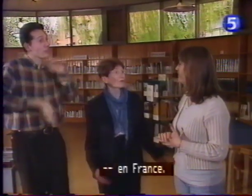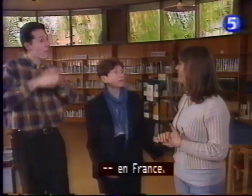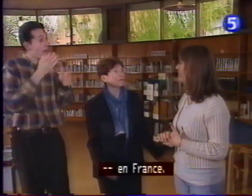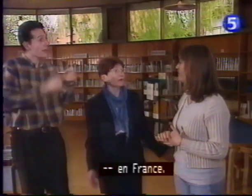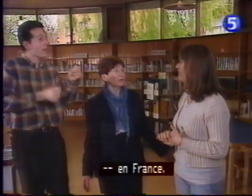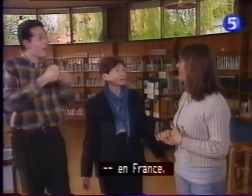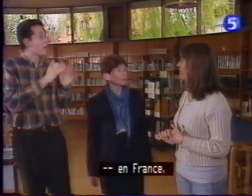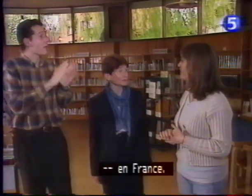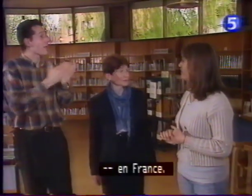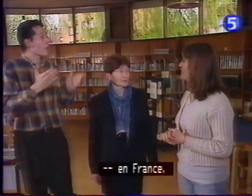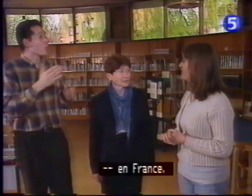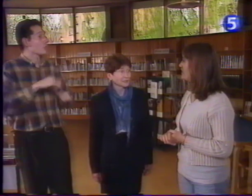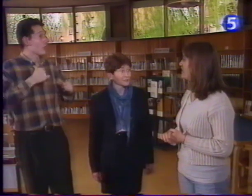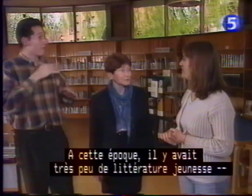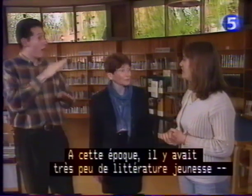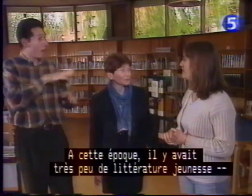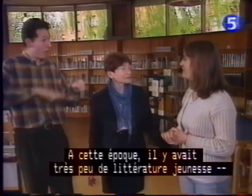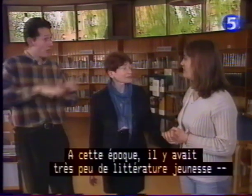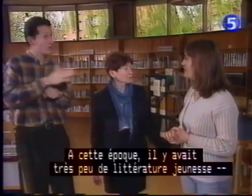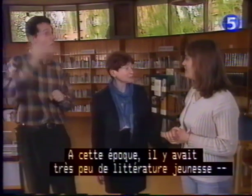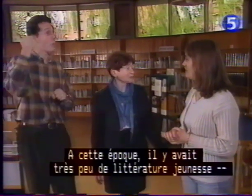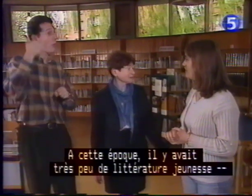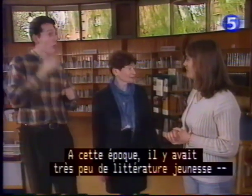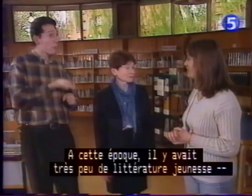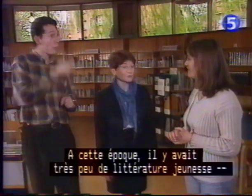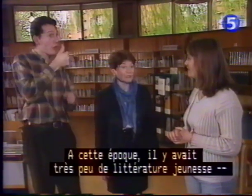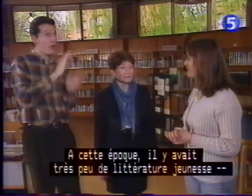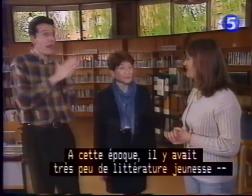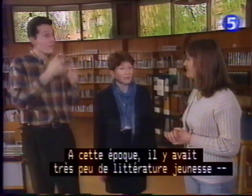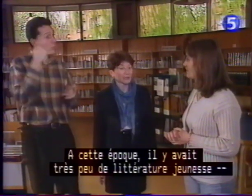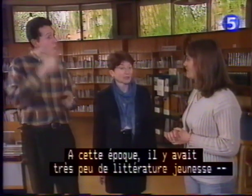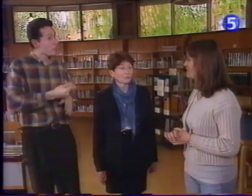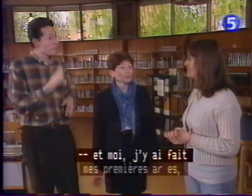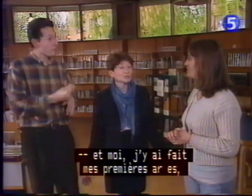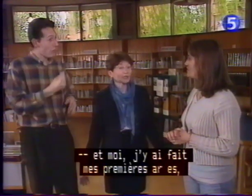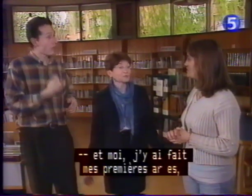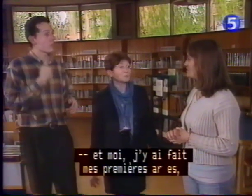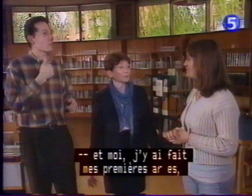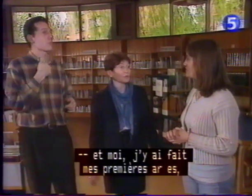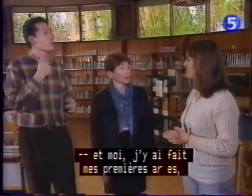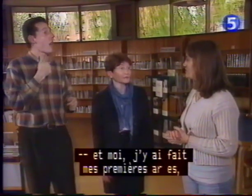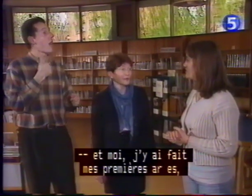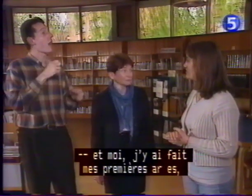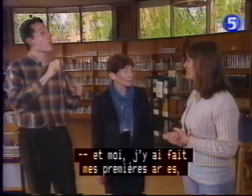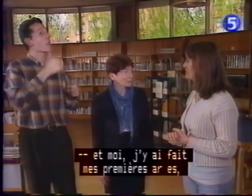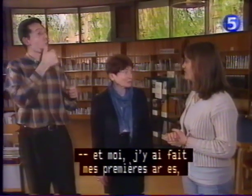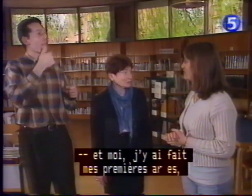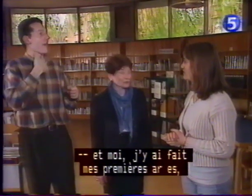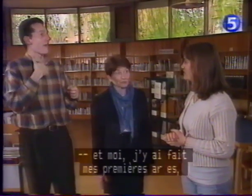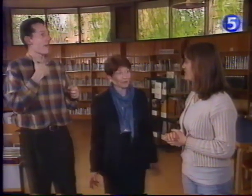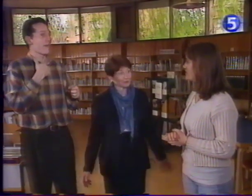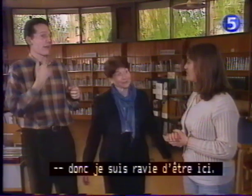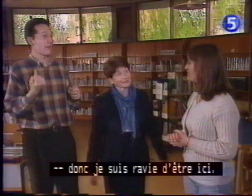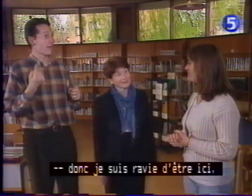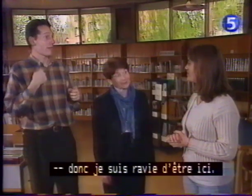en France. À cette époque, il y avait très peu de littérature jeunesse. Et moi, j'ai fait mes premières armes, donc je suis ravie d'être ici.